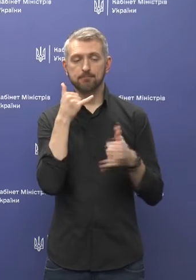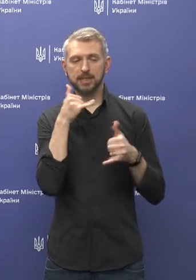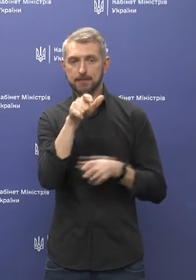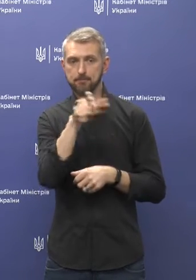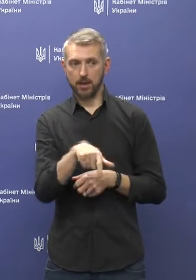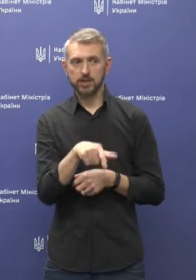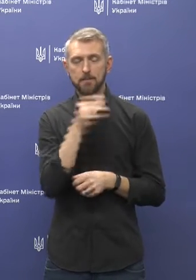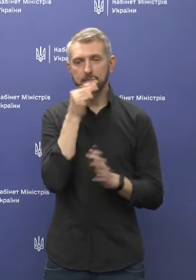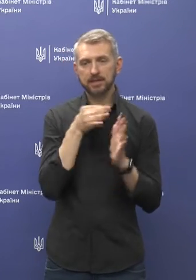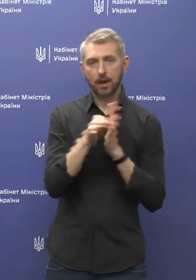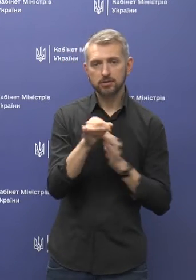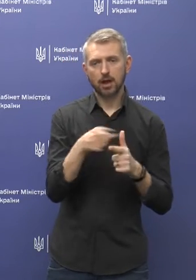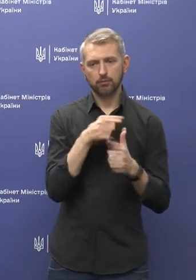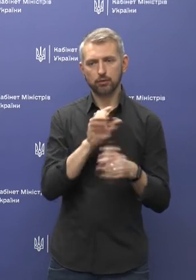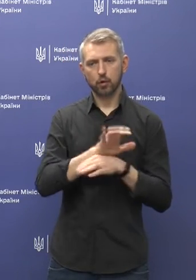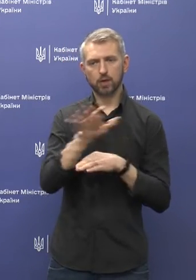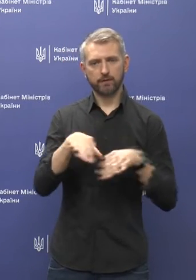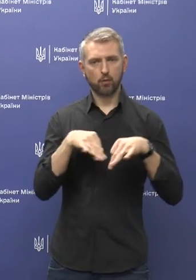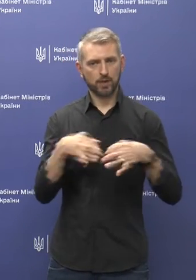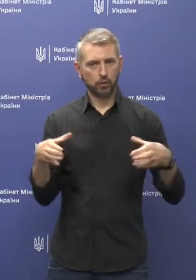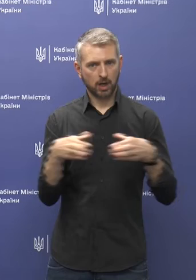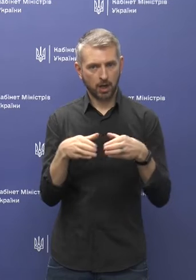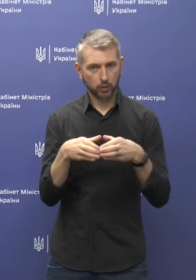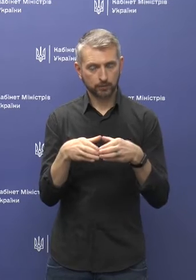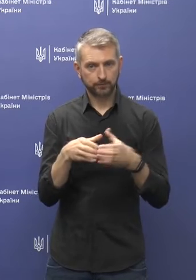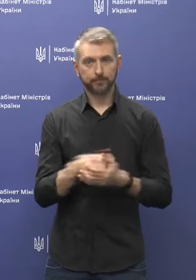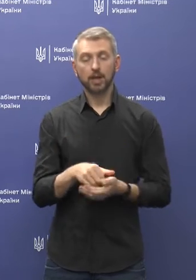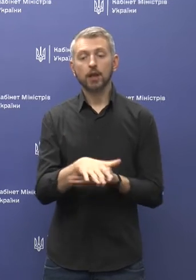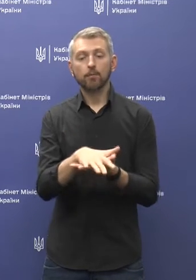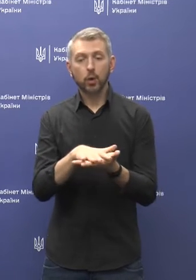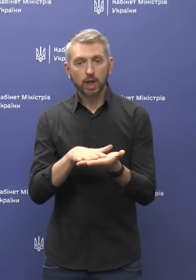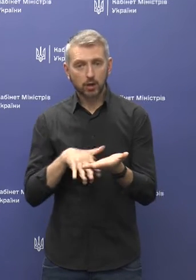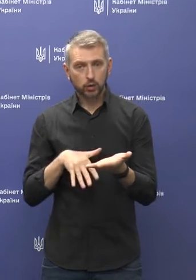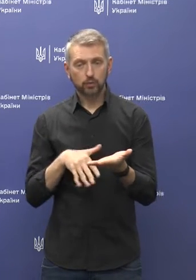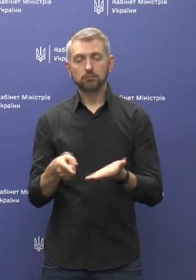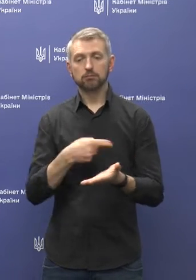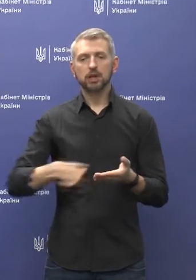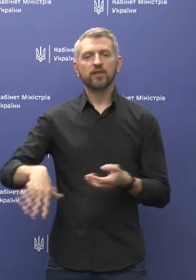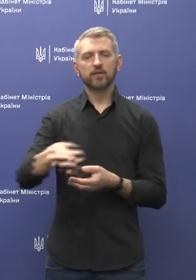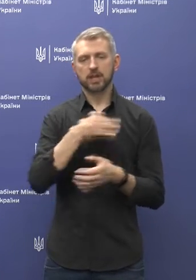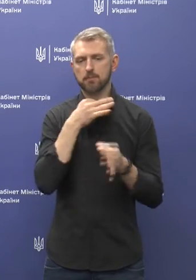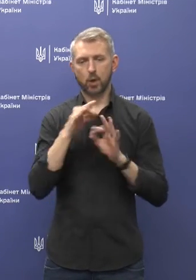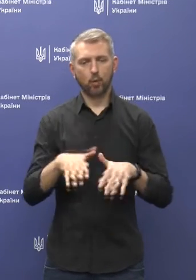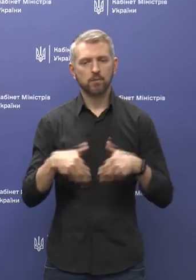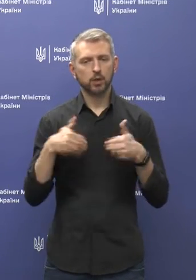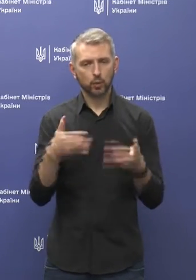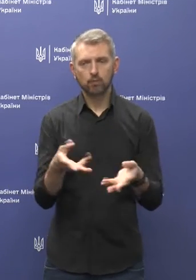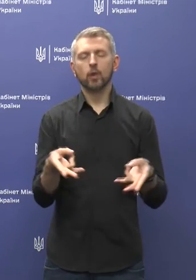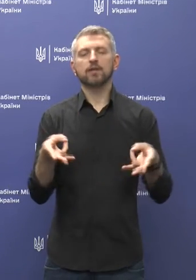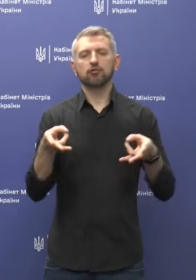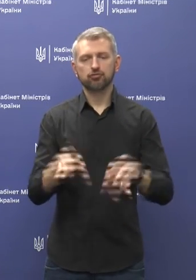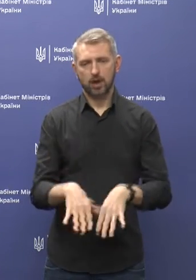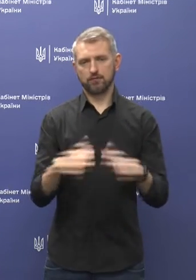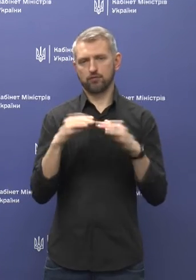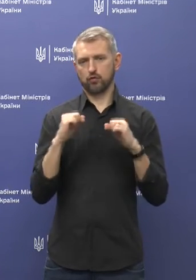або спрямує до вас мобільну бригаду. І в подальшому, знову ж таки, ми всім рекомендуємо залишатися вдома.